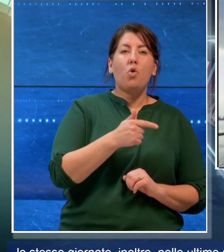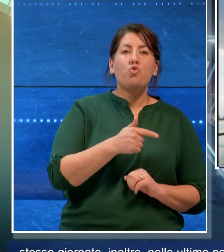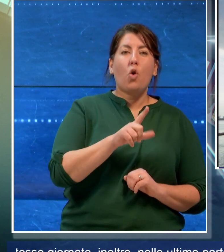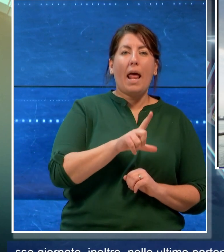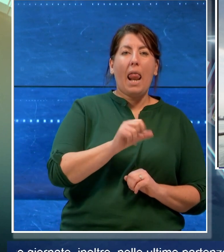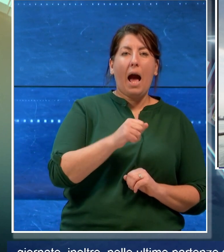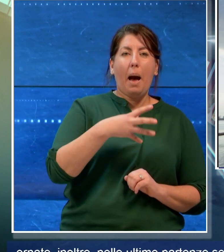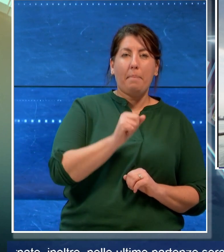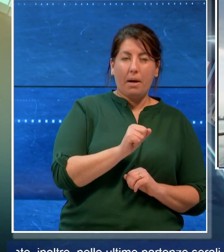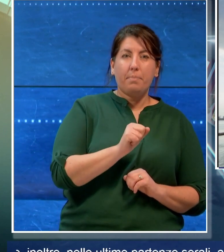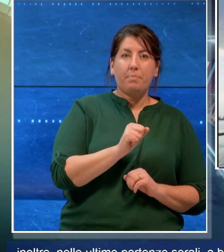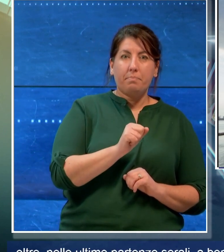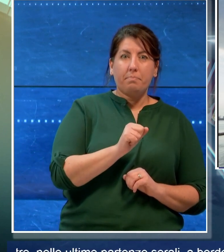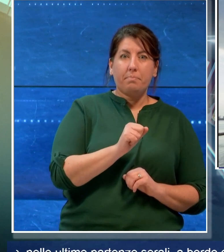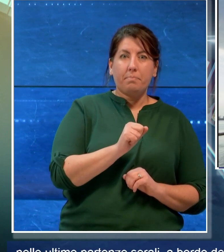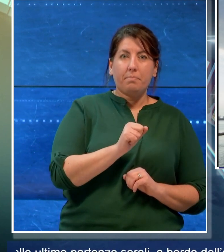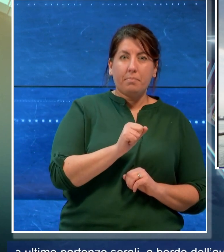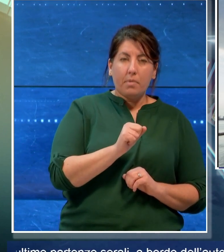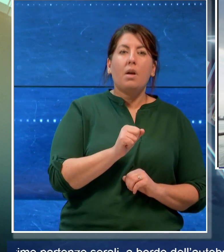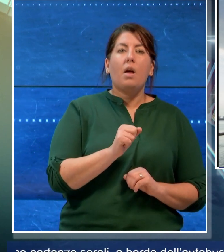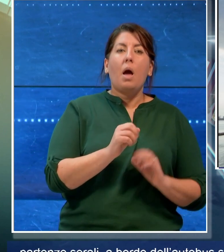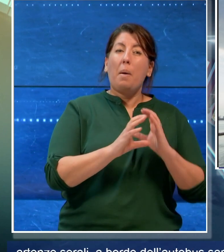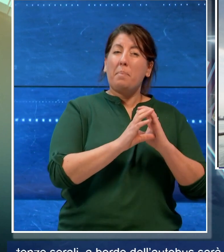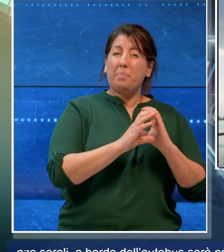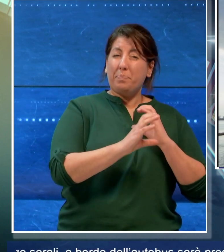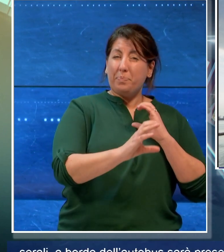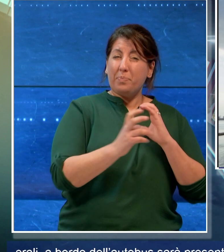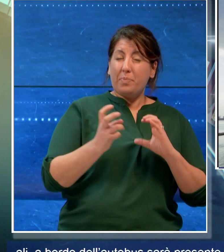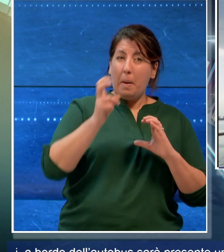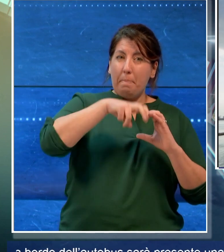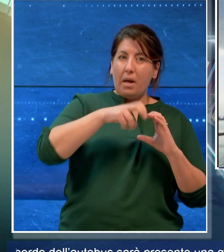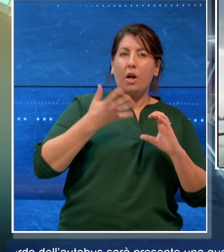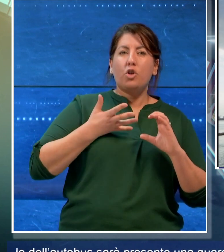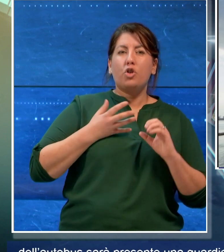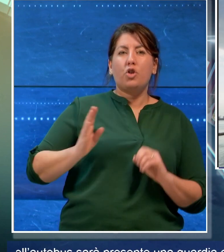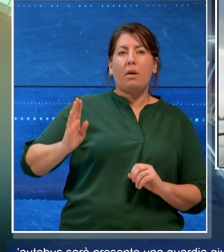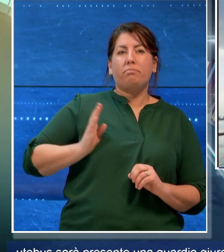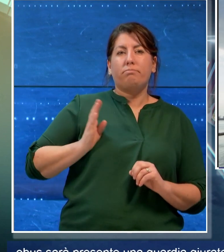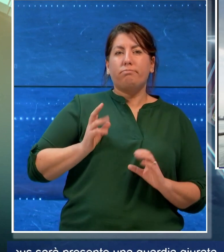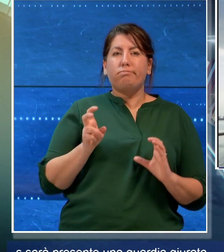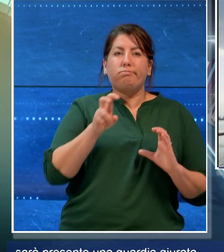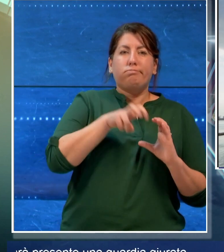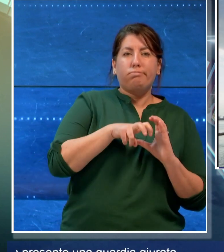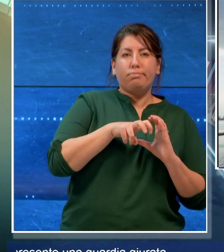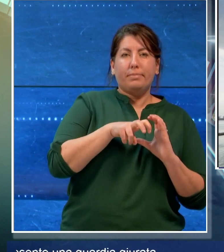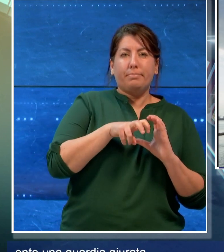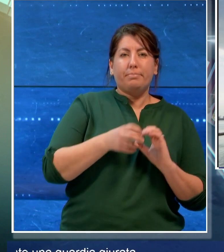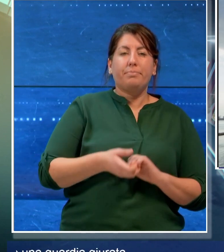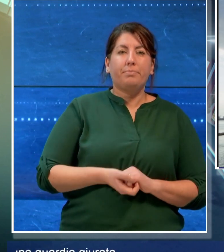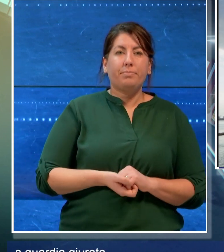Lama saranno scortati da una pattuglia di un istituto di vigilanza.